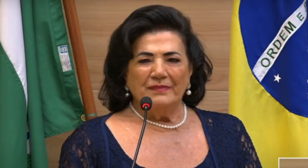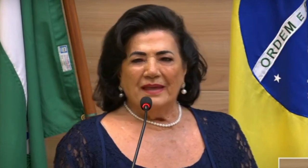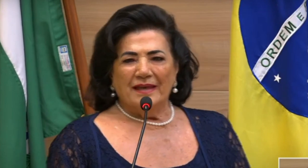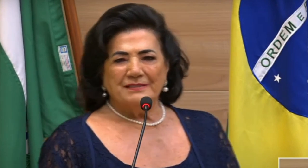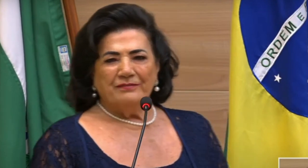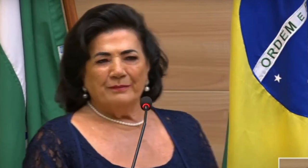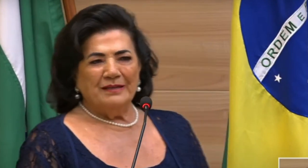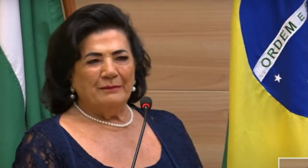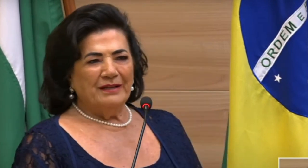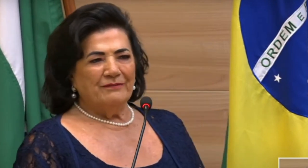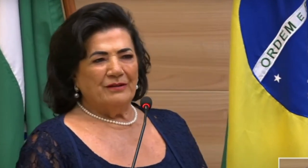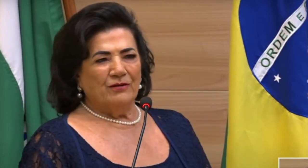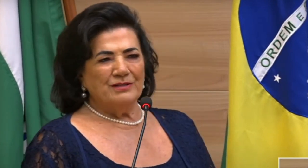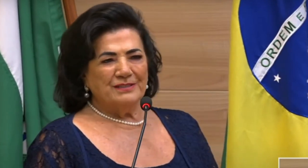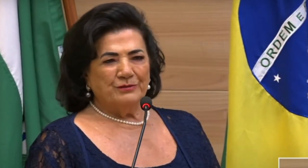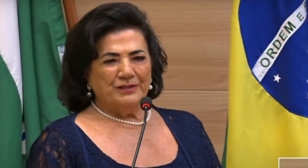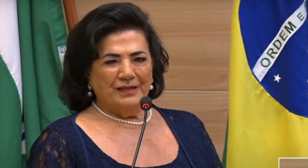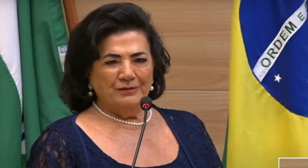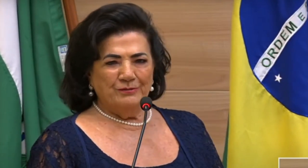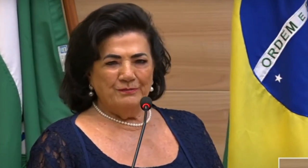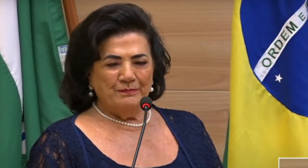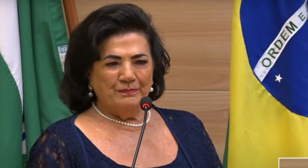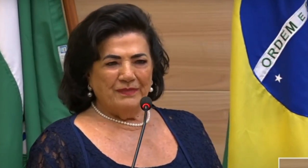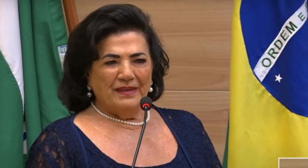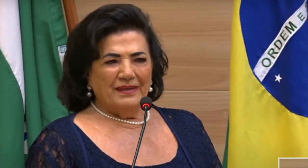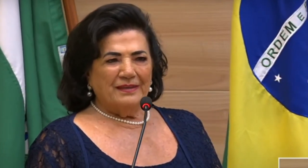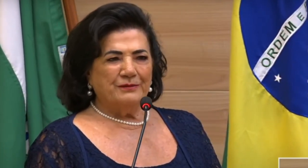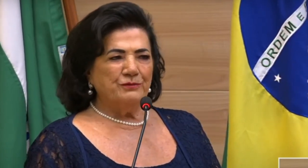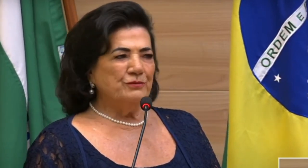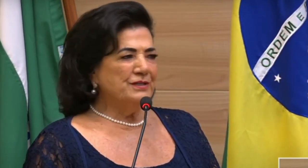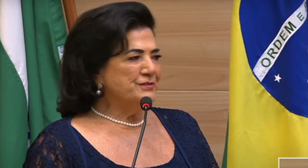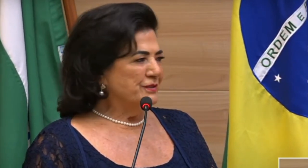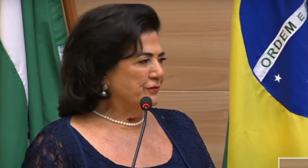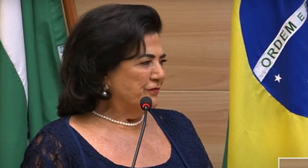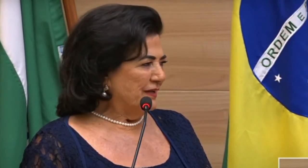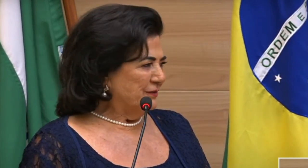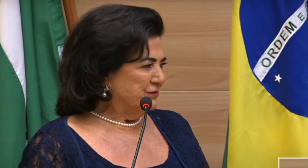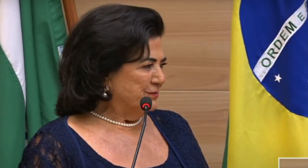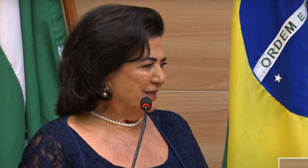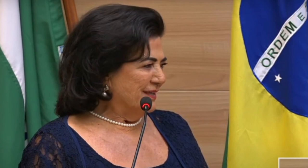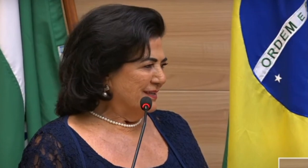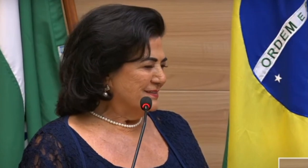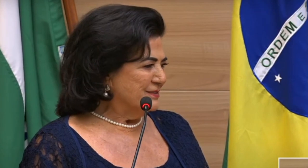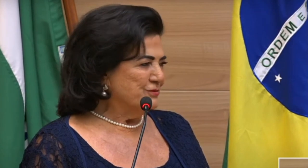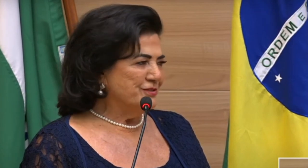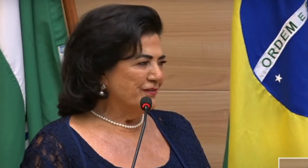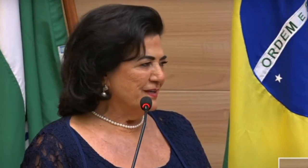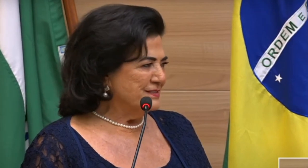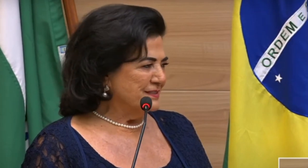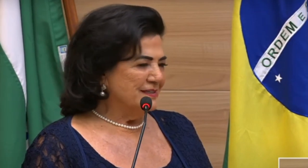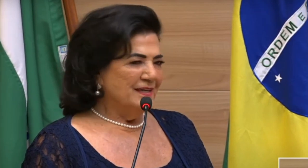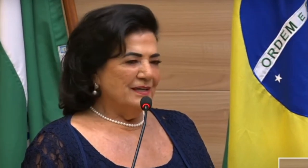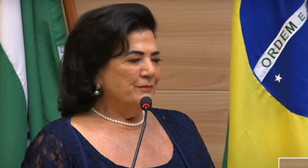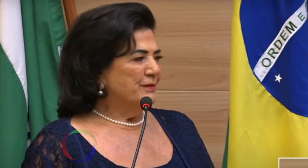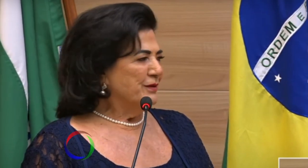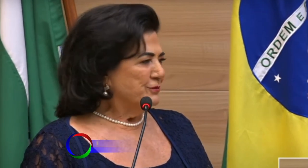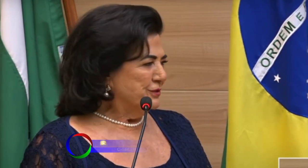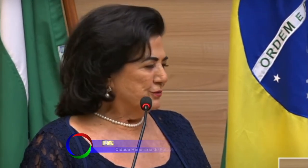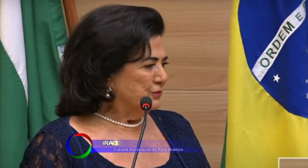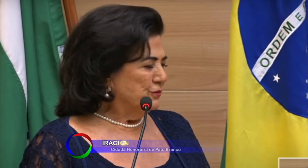filhos, se transformou numa das principais do Brasil neste setor. Tudo isso que foi falado de mim aí, se eu não tivesse,